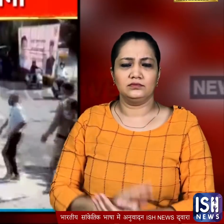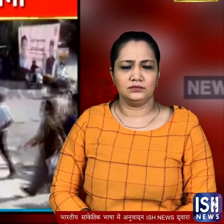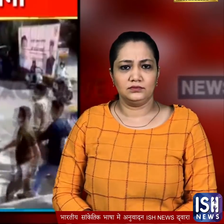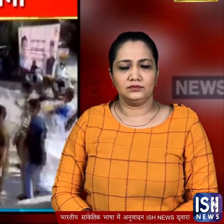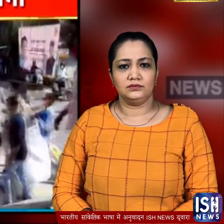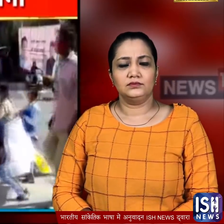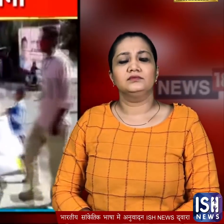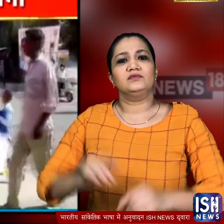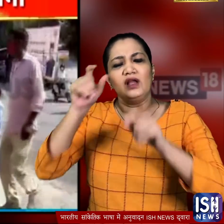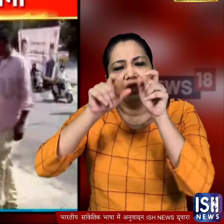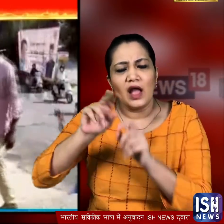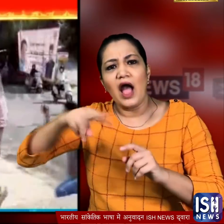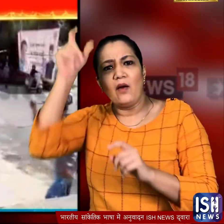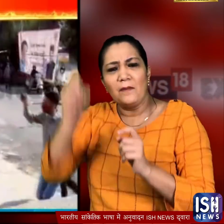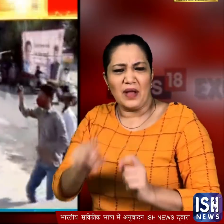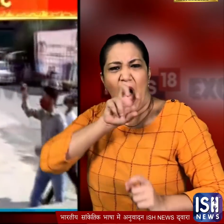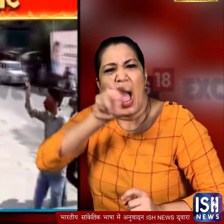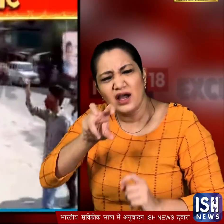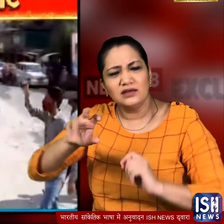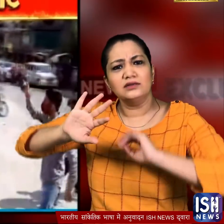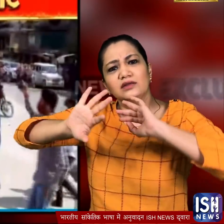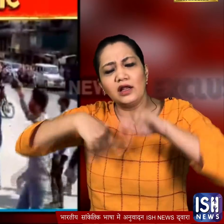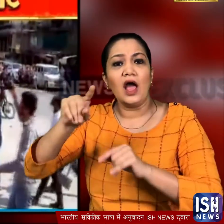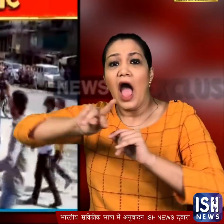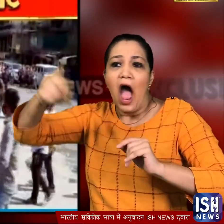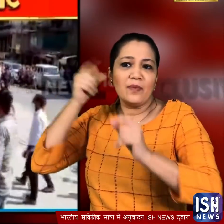घटना देखकर पहले एक आदमी चिलाया और उसकी बात सुनकर भीड बढ़ने लगी